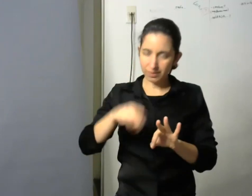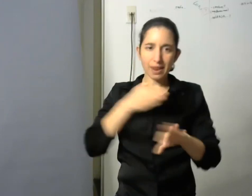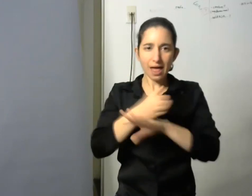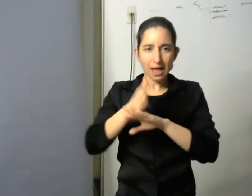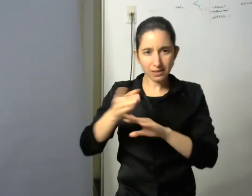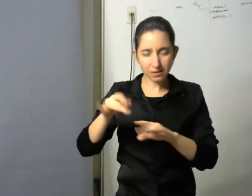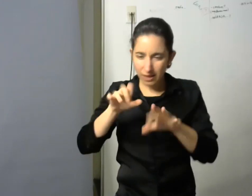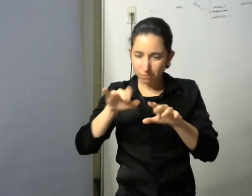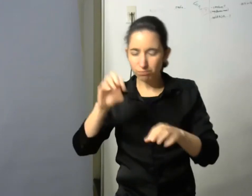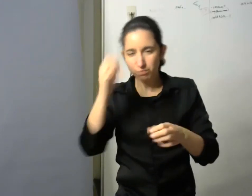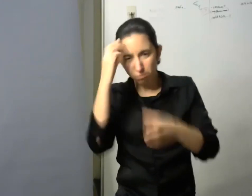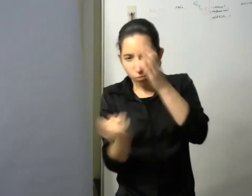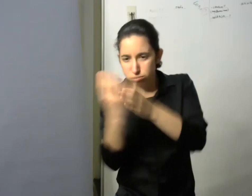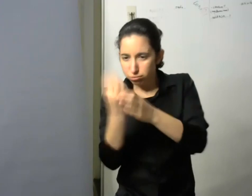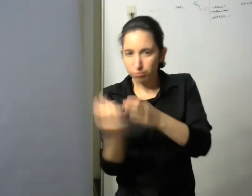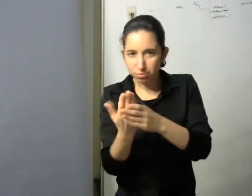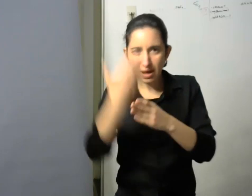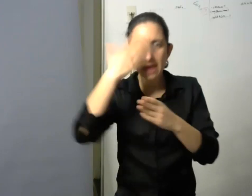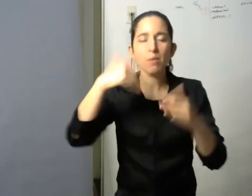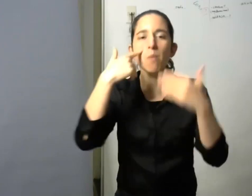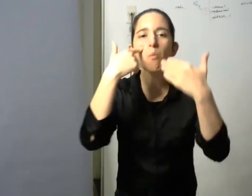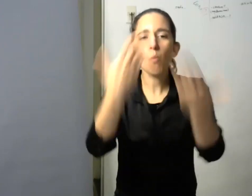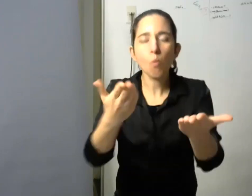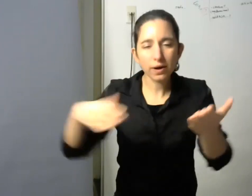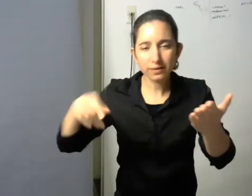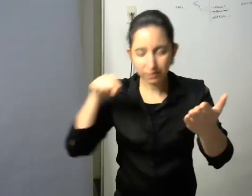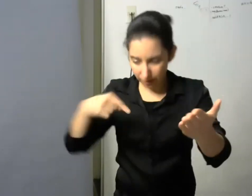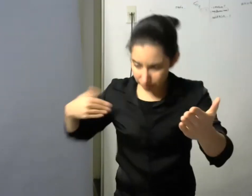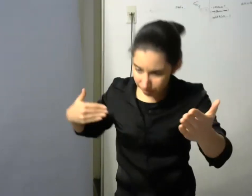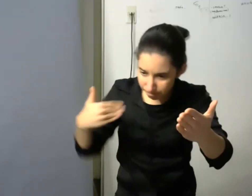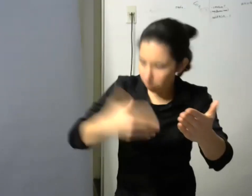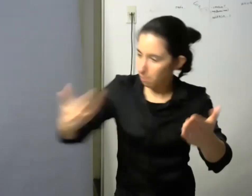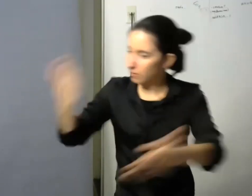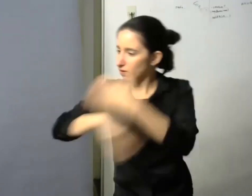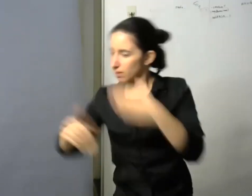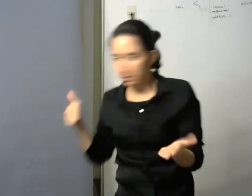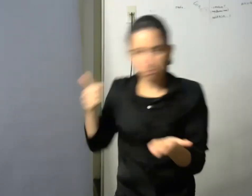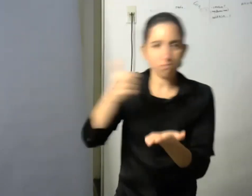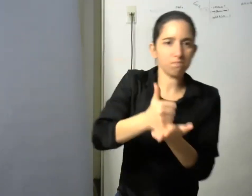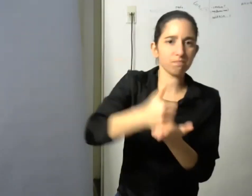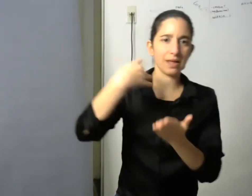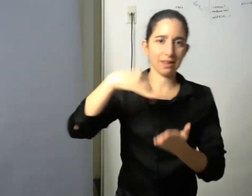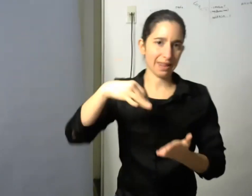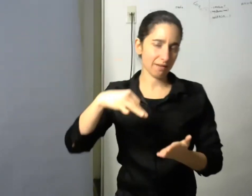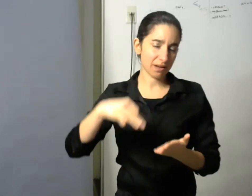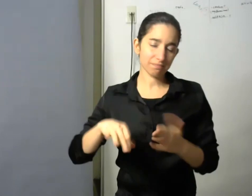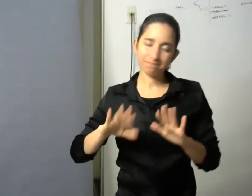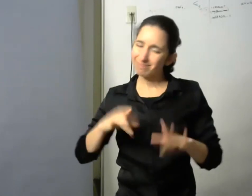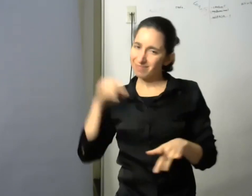concreción y también en el seguimiento de esa iniciativa o de ese proyecto esto fue así desde el inicio desde que comenzamos